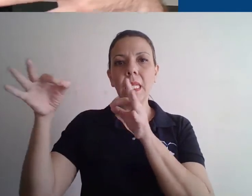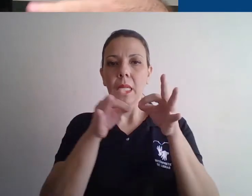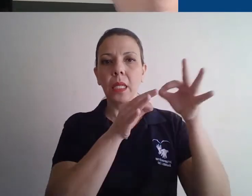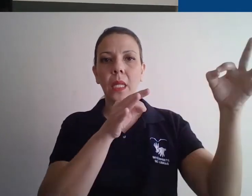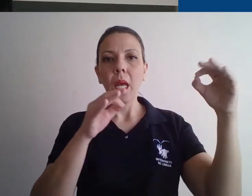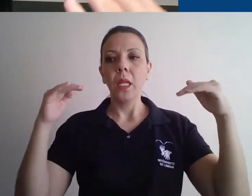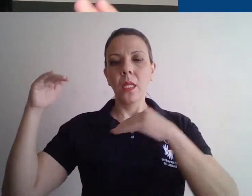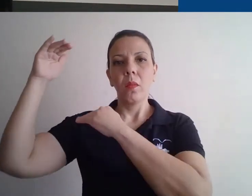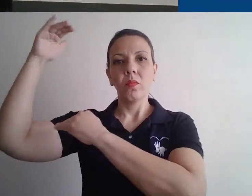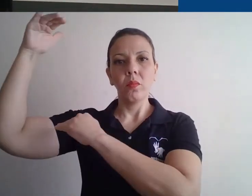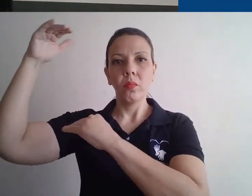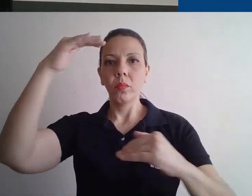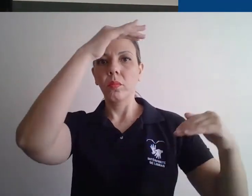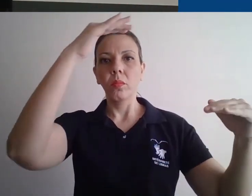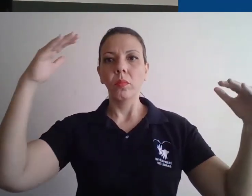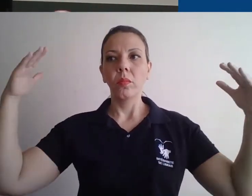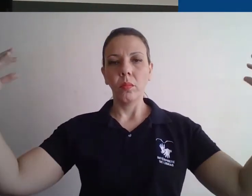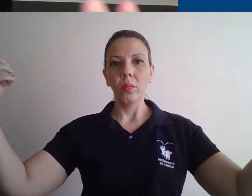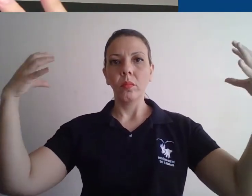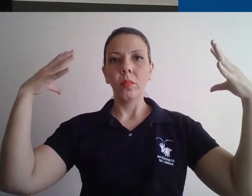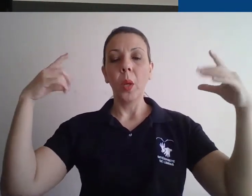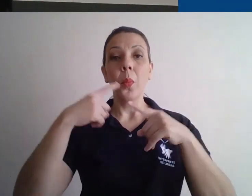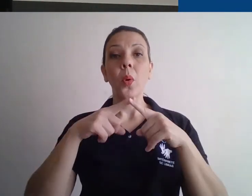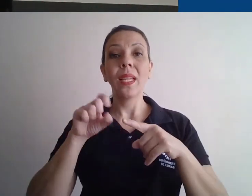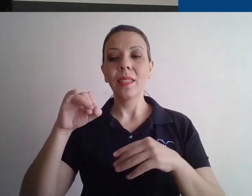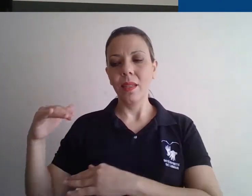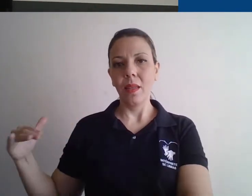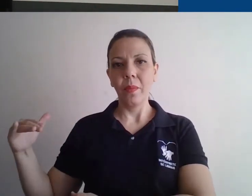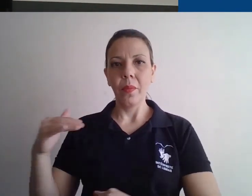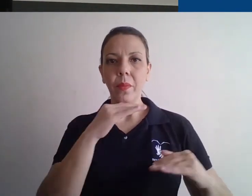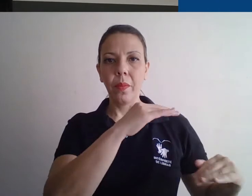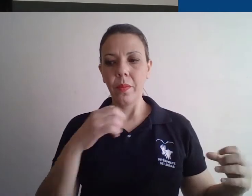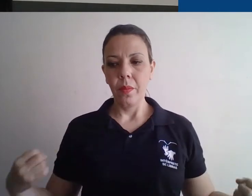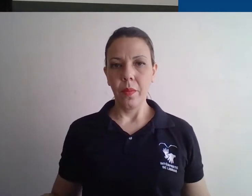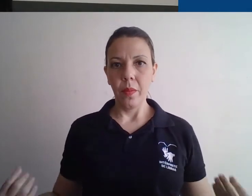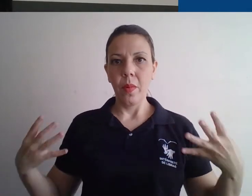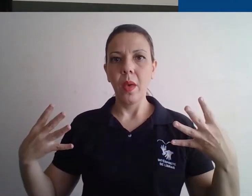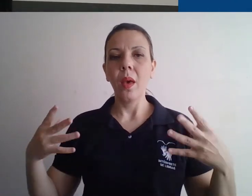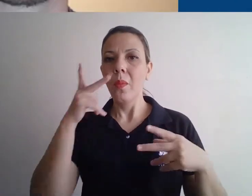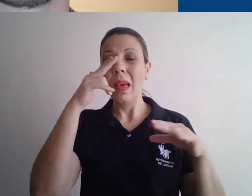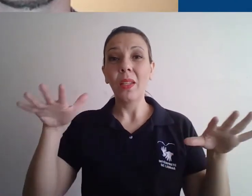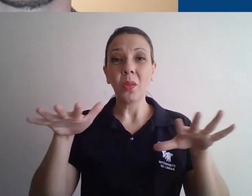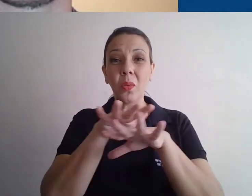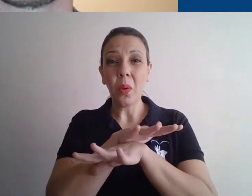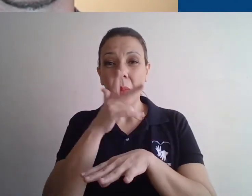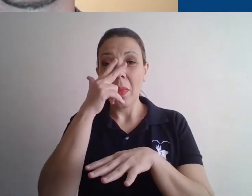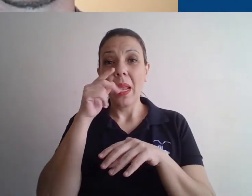distância, mais ou menos na altura do seu olhar, né? Porque se ela também estiver muito embaixo, pode acabar gerando outro